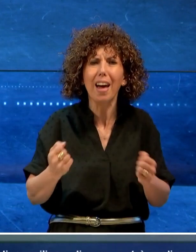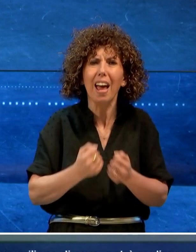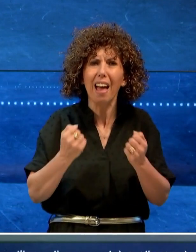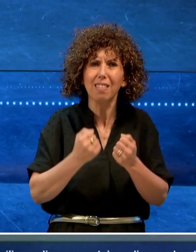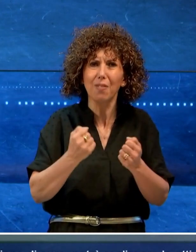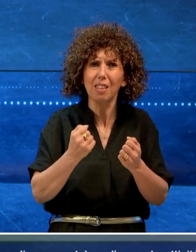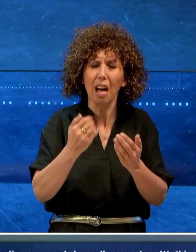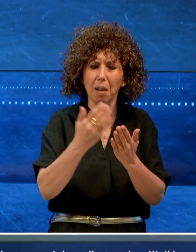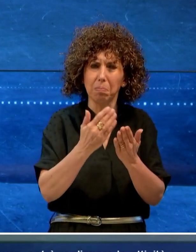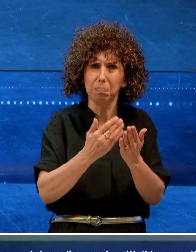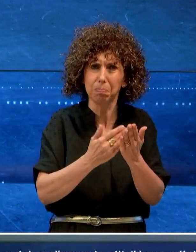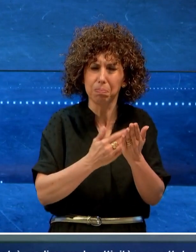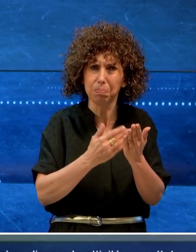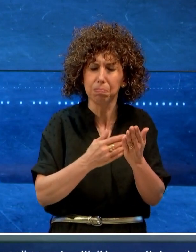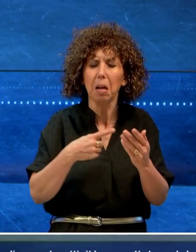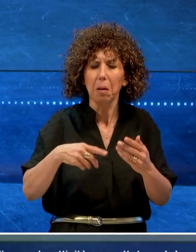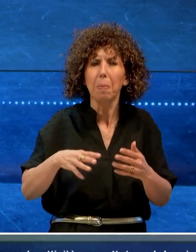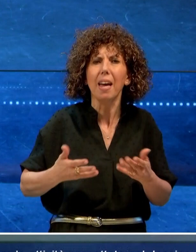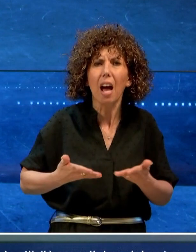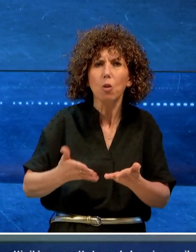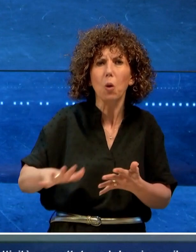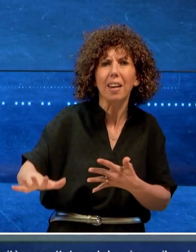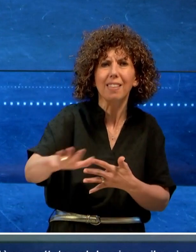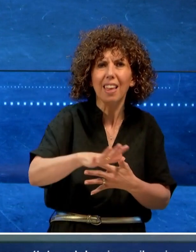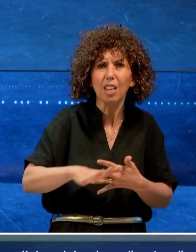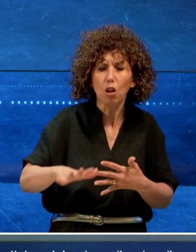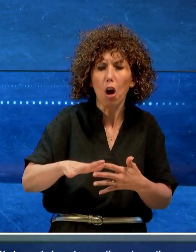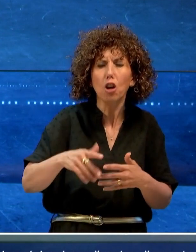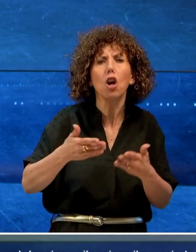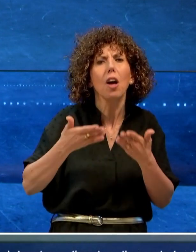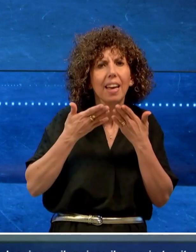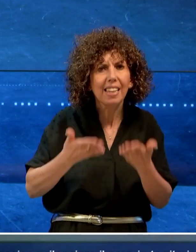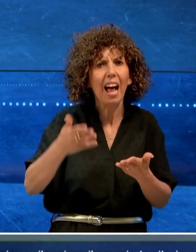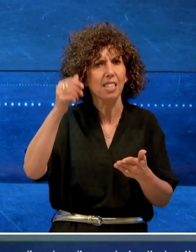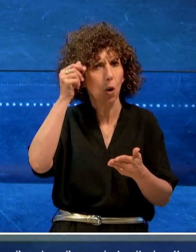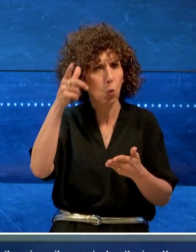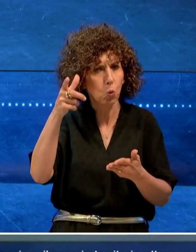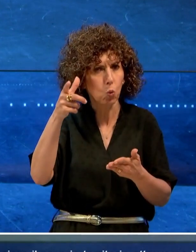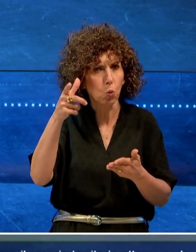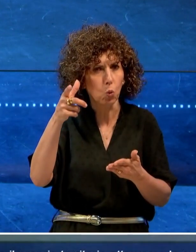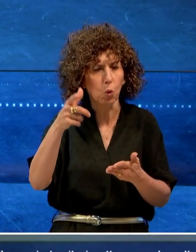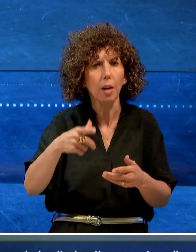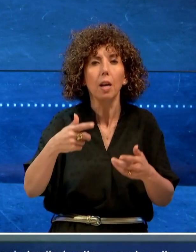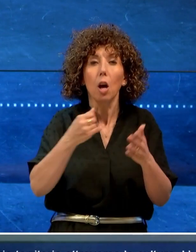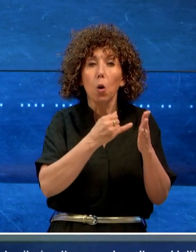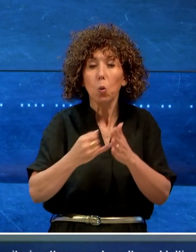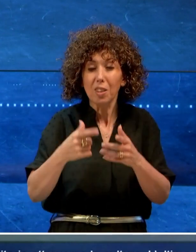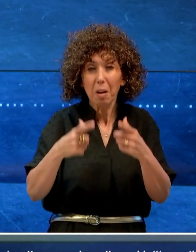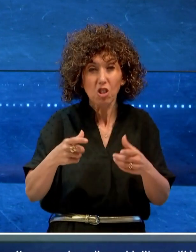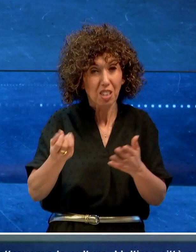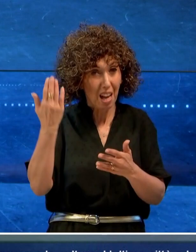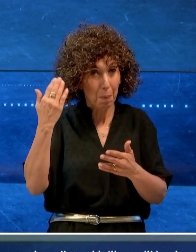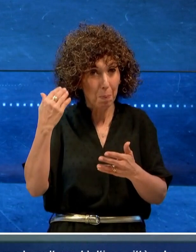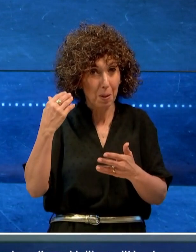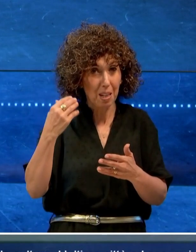dossier e rilanciare il proprio territorio attraverso la cultura. L'ultima città ad essere insegnita dal titolo è stata